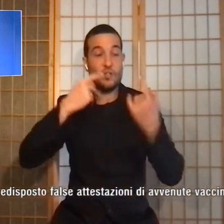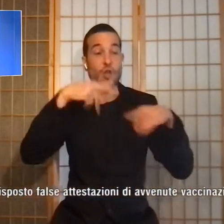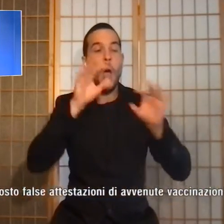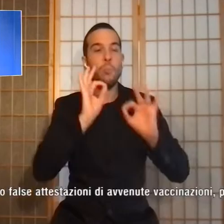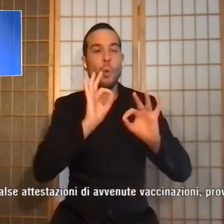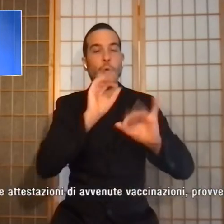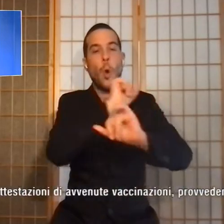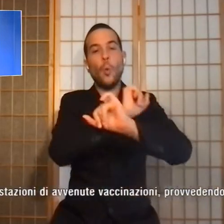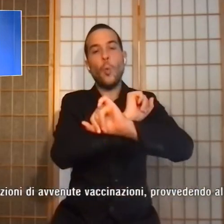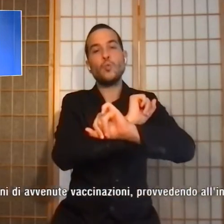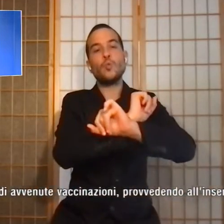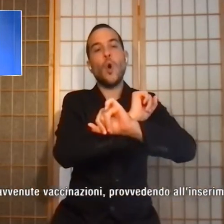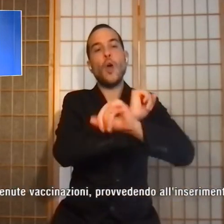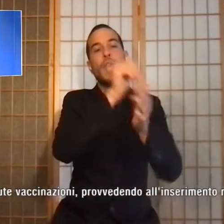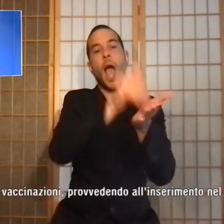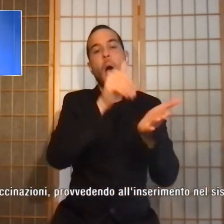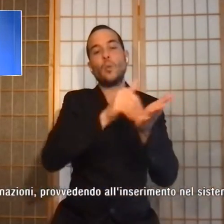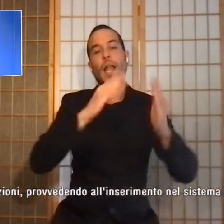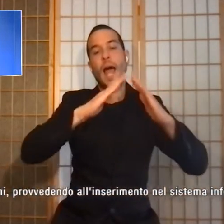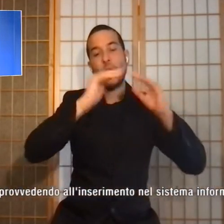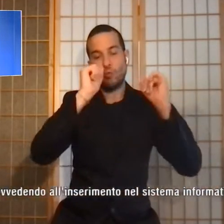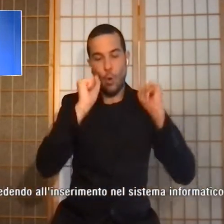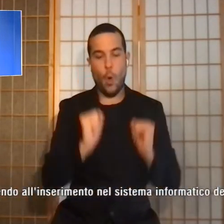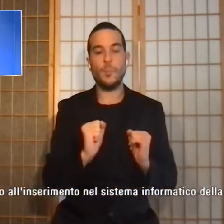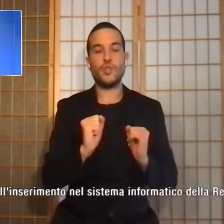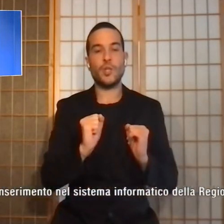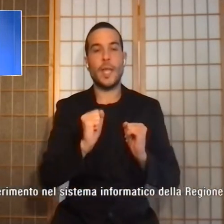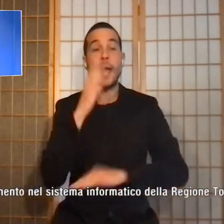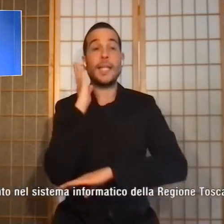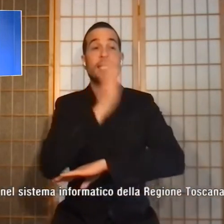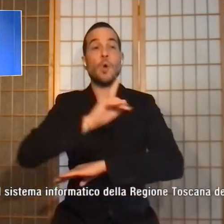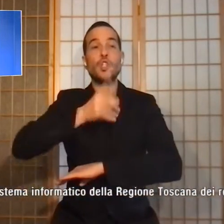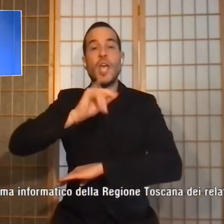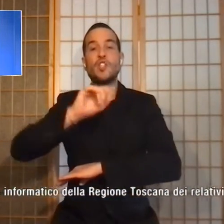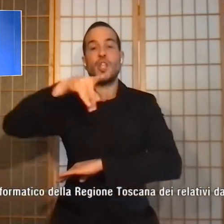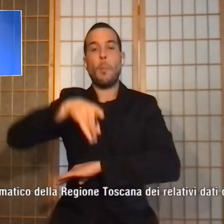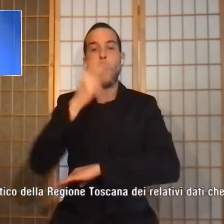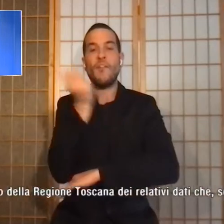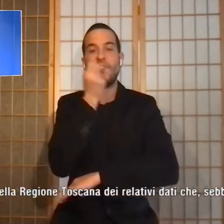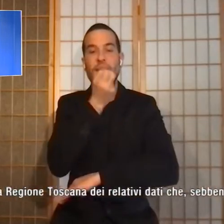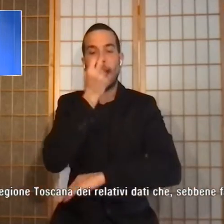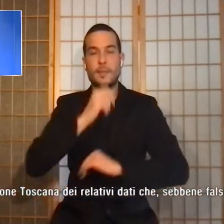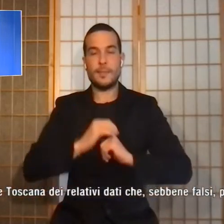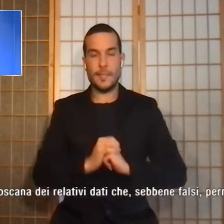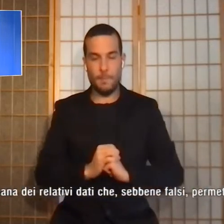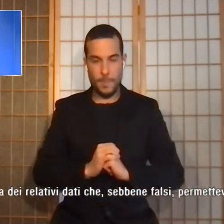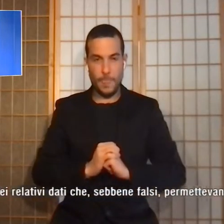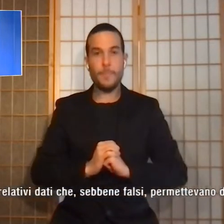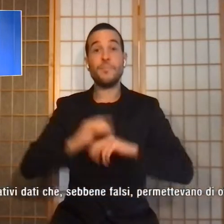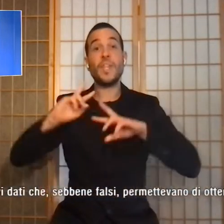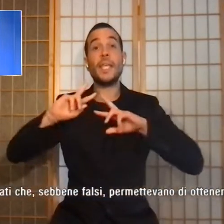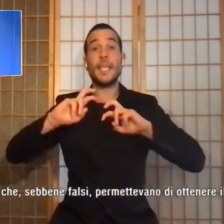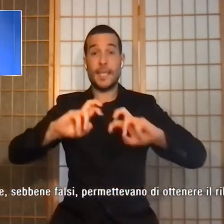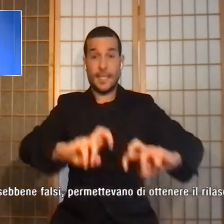cautelare ai domiciliari disposta dal GIP di Firenze. L'inchiesta ha